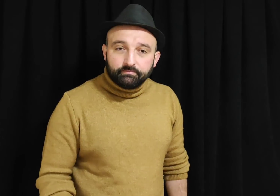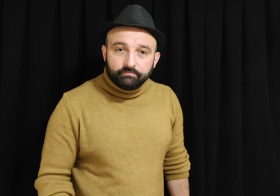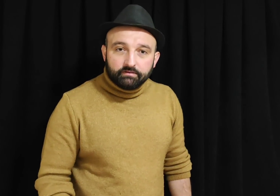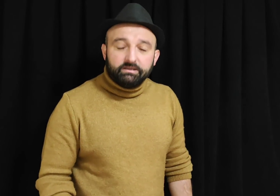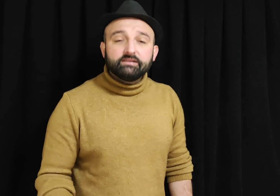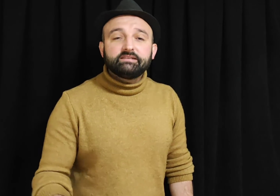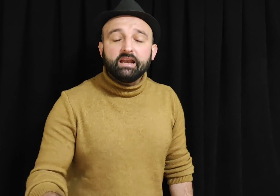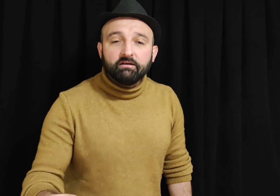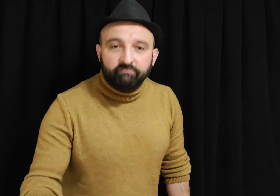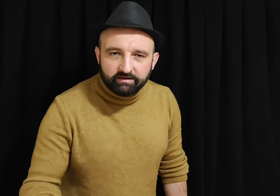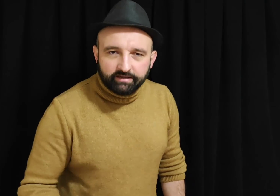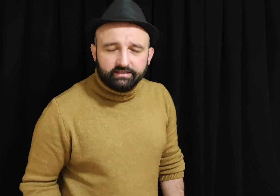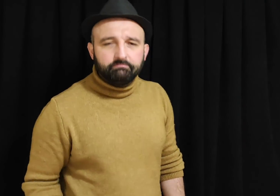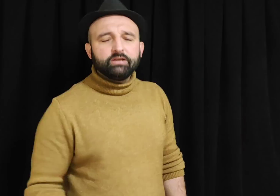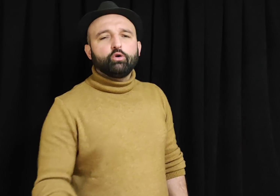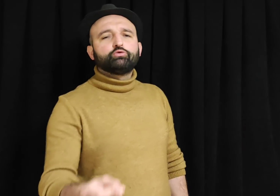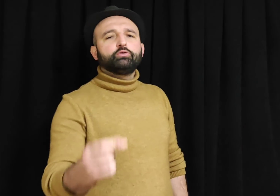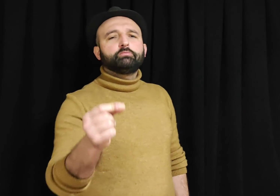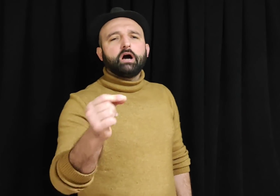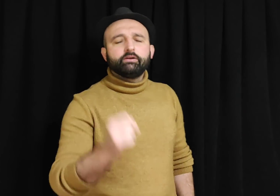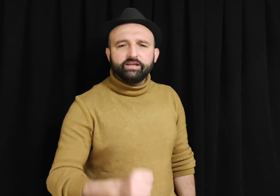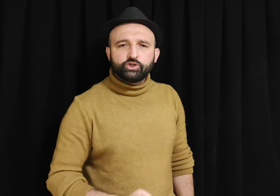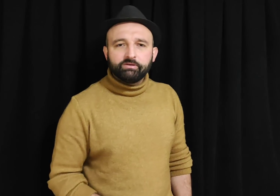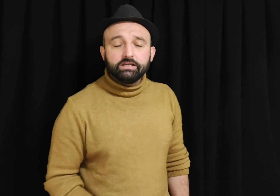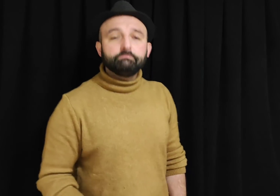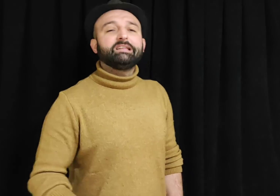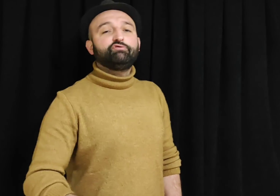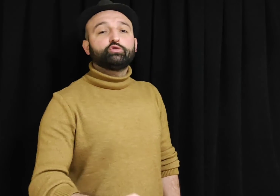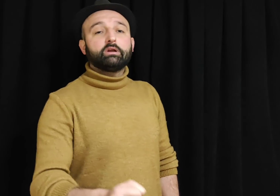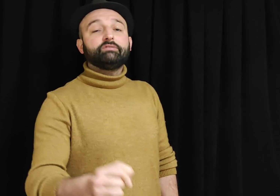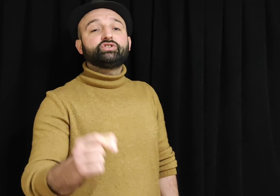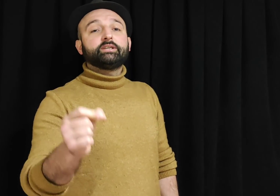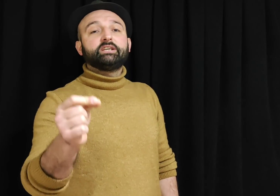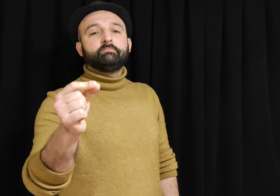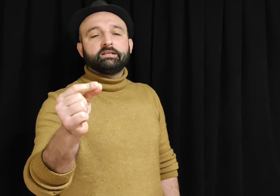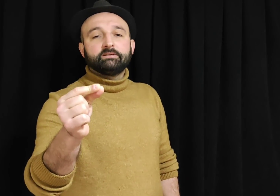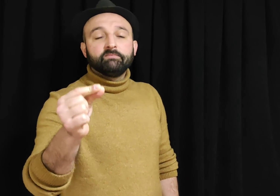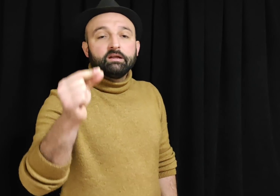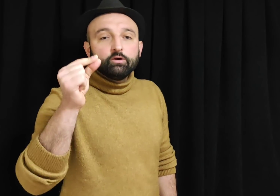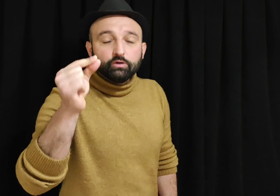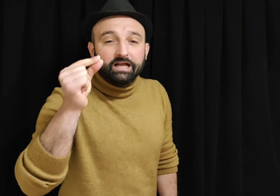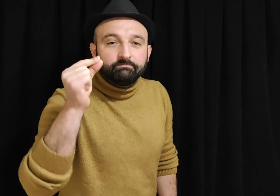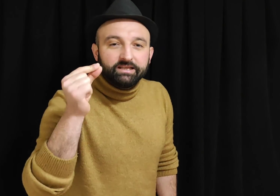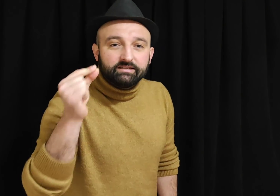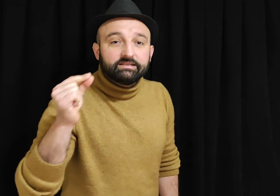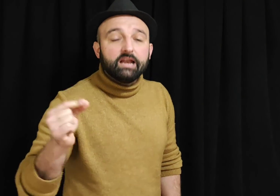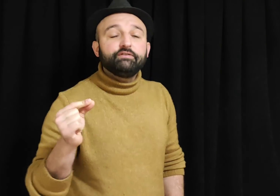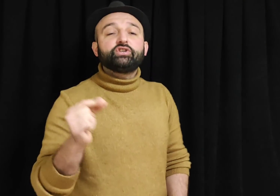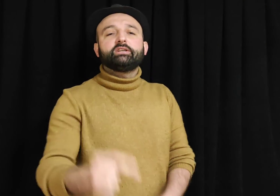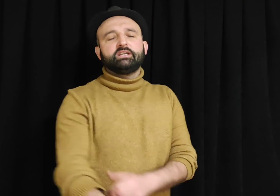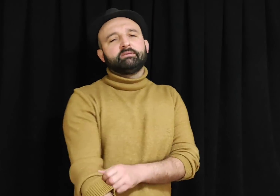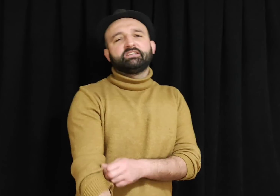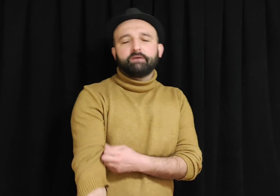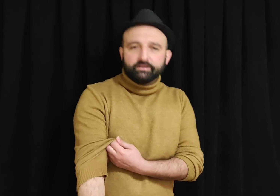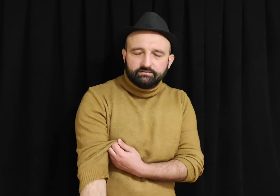bir selam vermedi, bir oturup kahve içmedi, bir fotoğraf çekilmedi. Ulan bir selfie çektirmedi Biden.